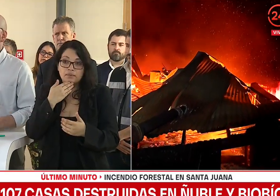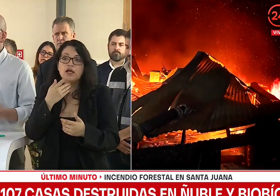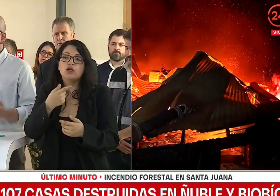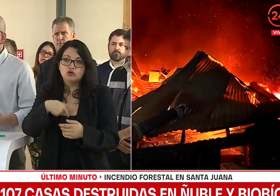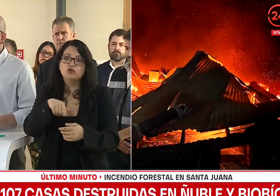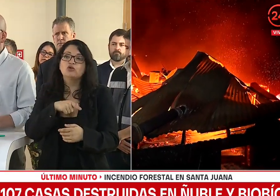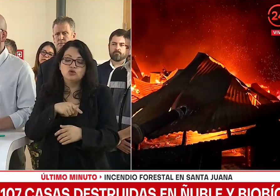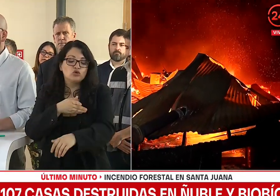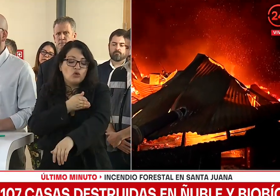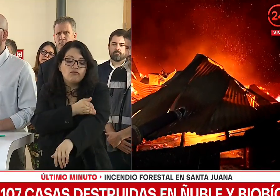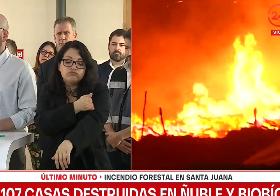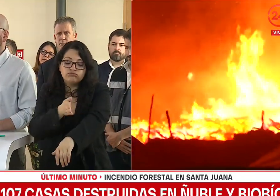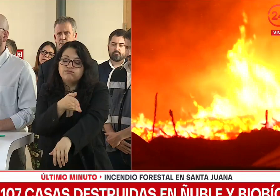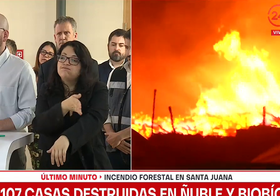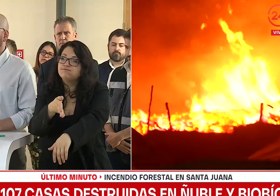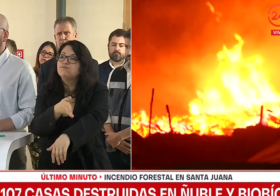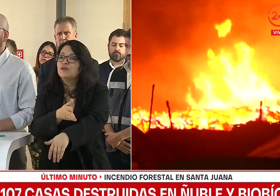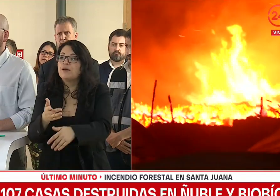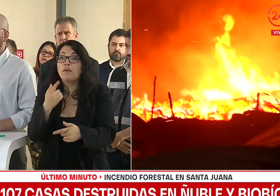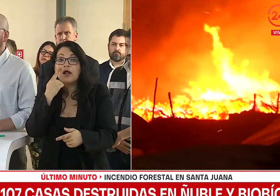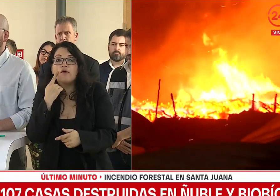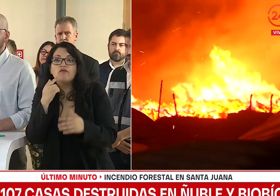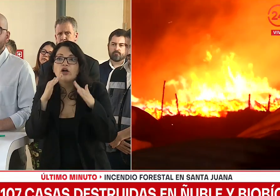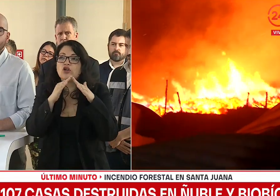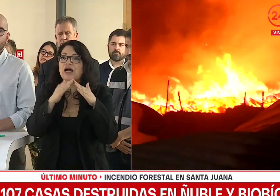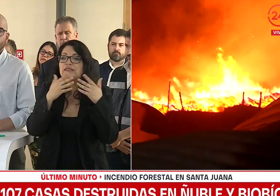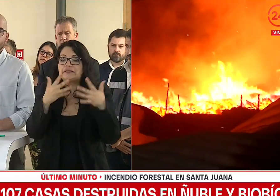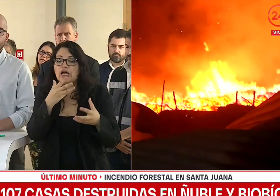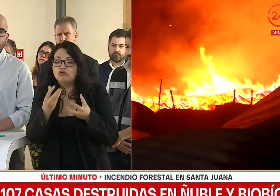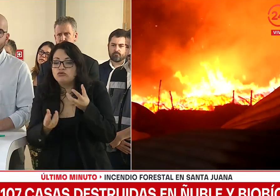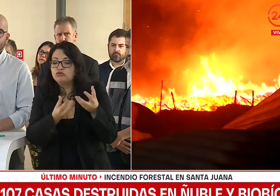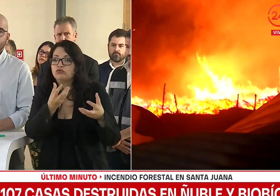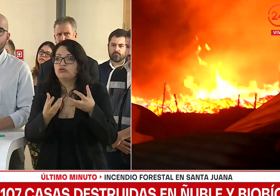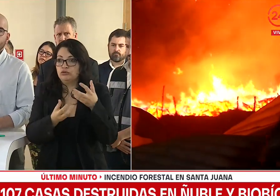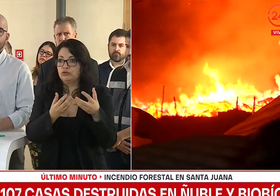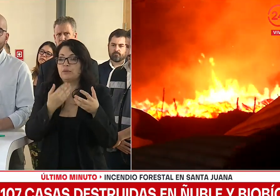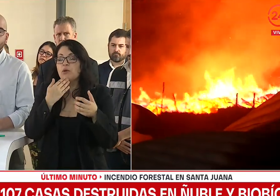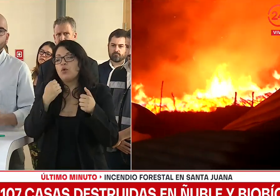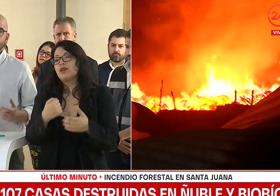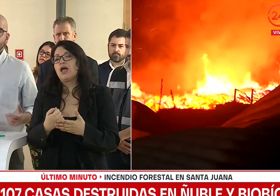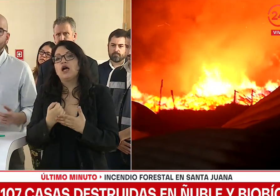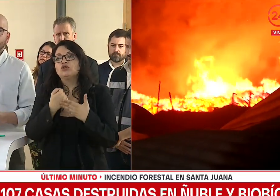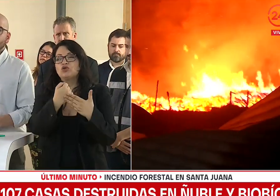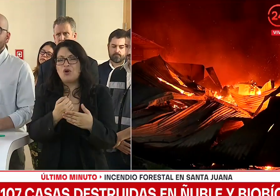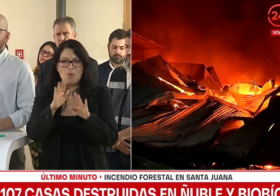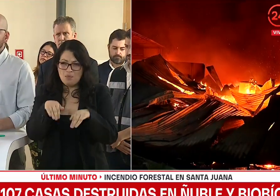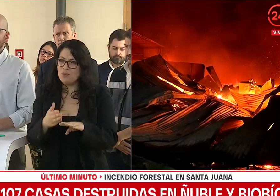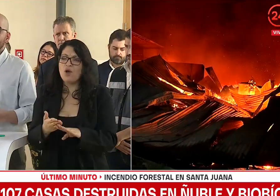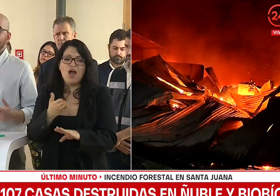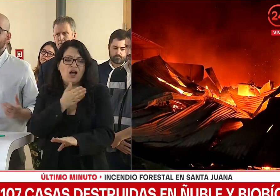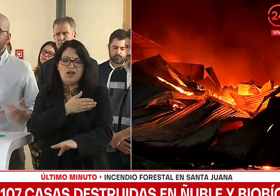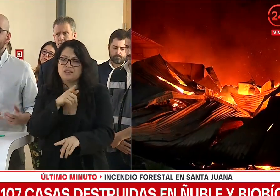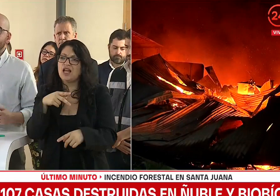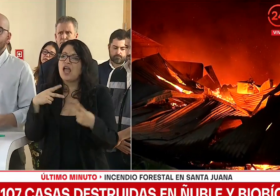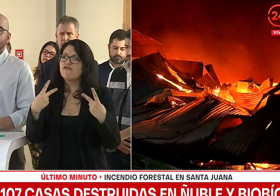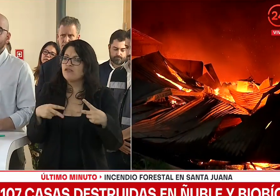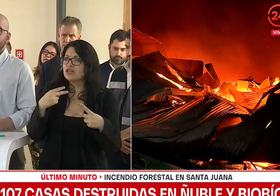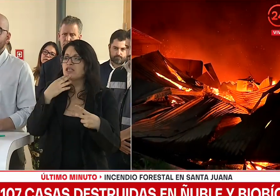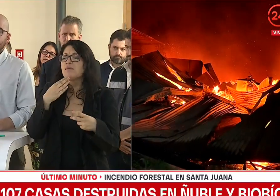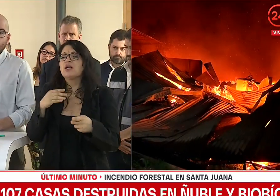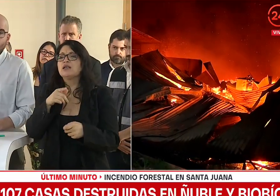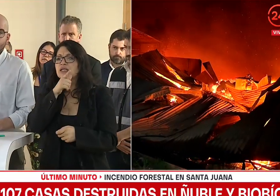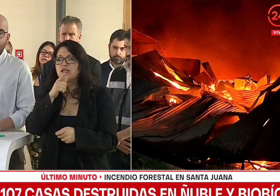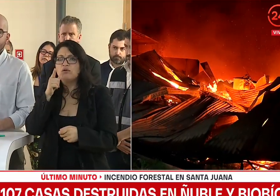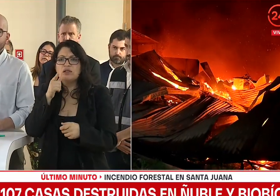desplegando en terreno para ir a las viviendas que han sido alcanzadas por el fuego, para llegar con las ayudas, así como lo hicimos en Viña, así como lo hicimos en Santa